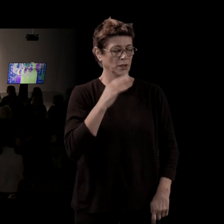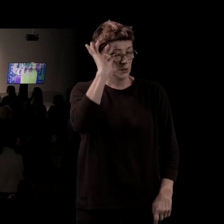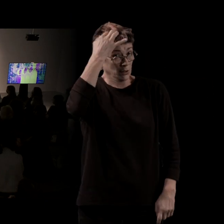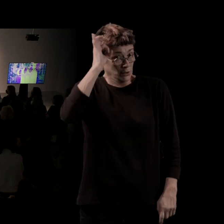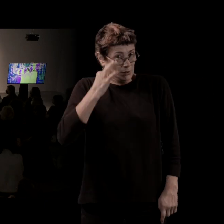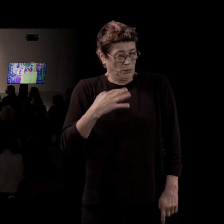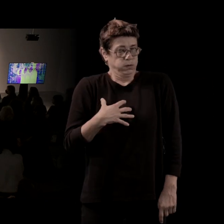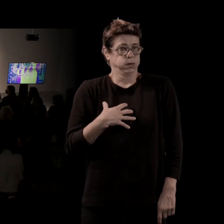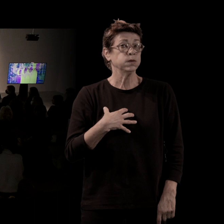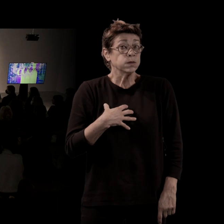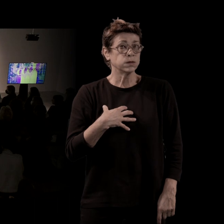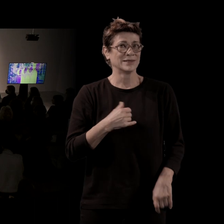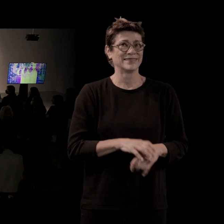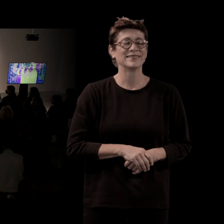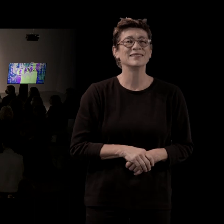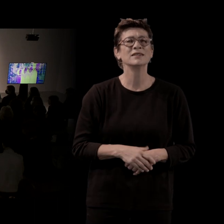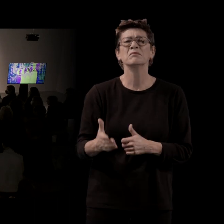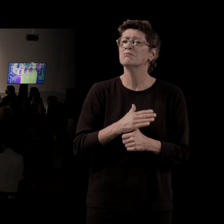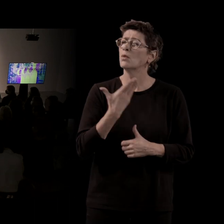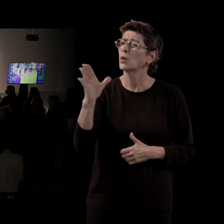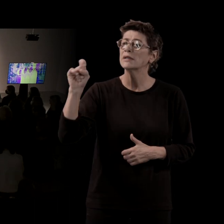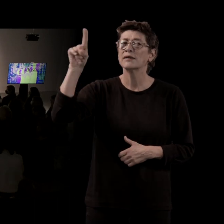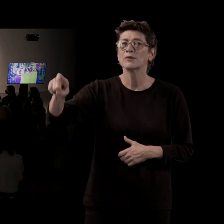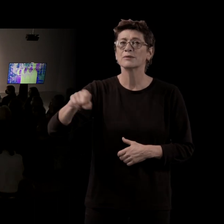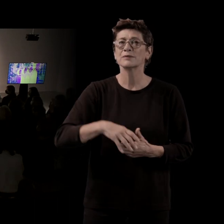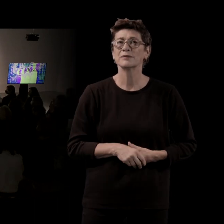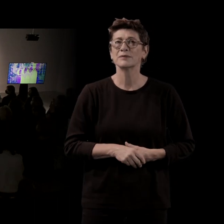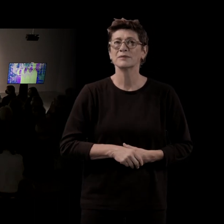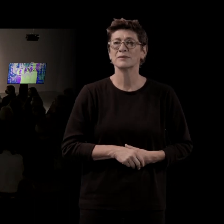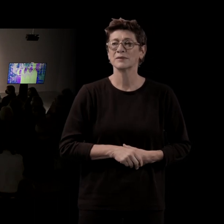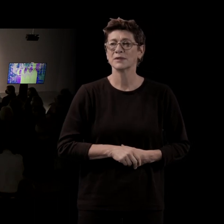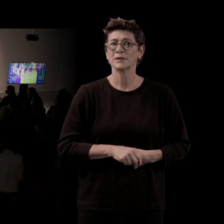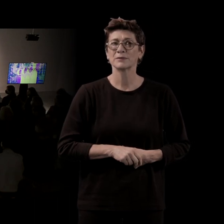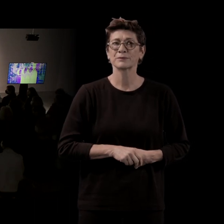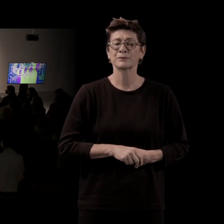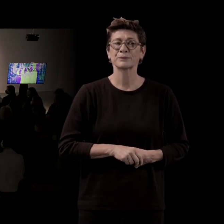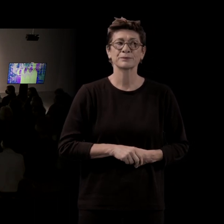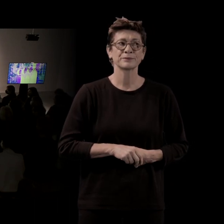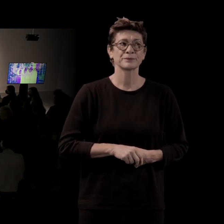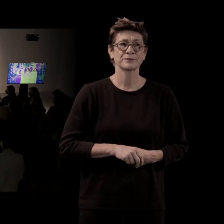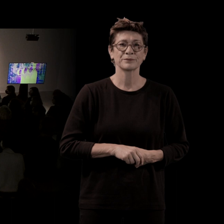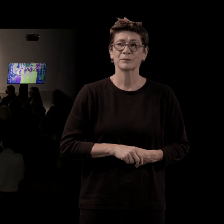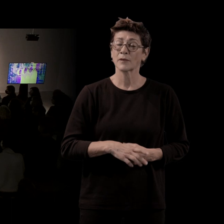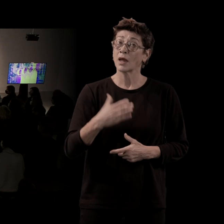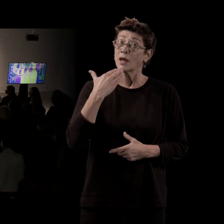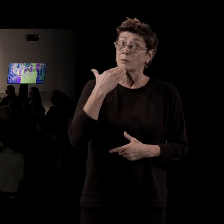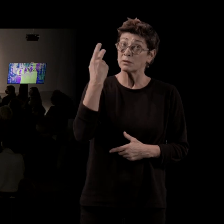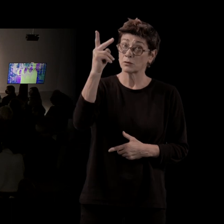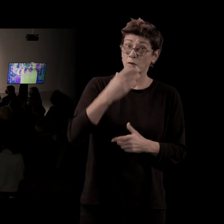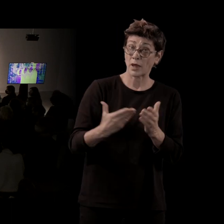Alors, d'autres questions ? Monsieur. Merci pour votre intervention. Et je me